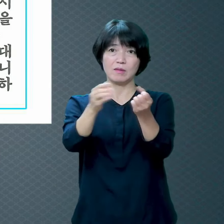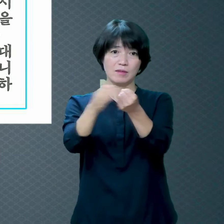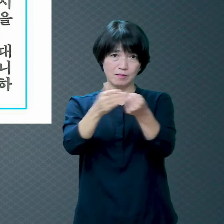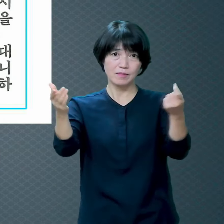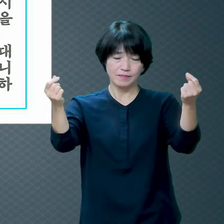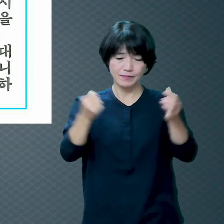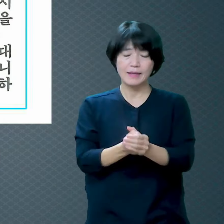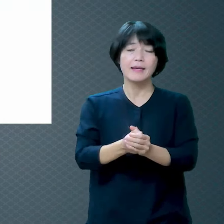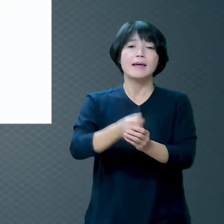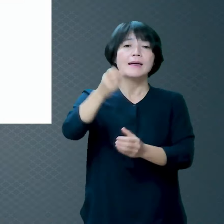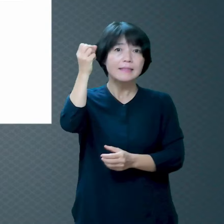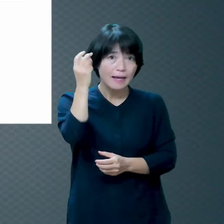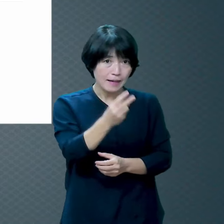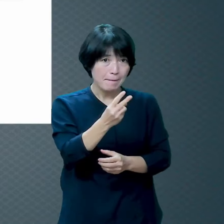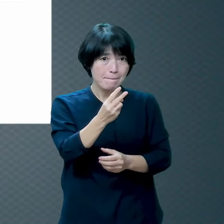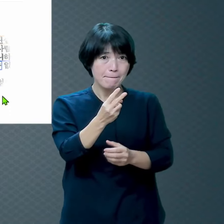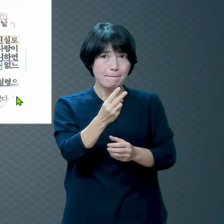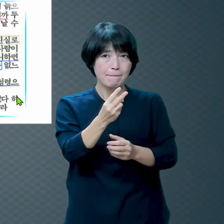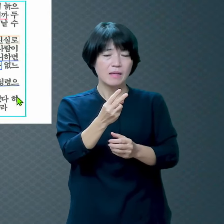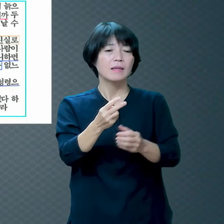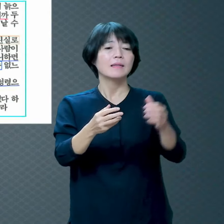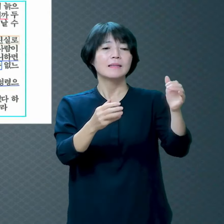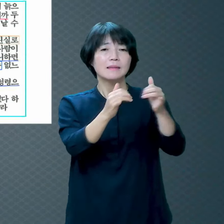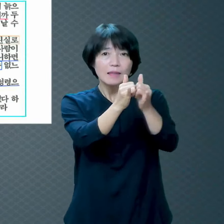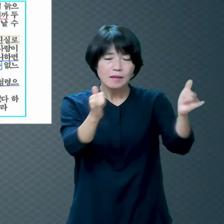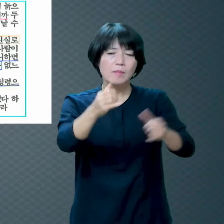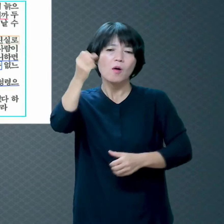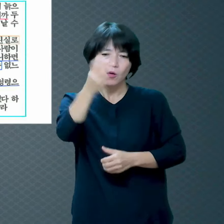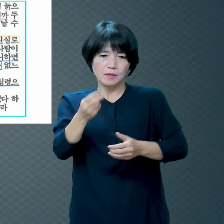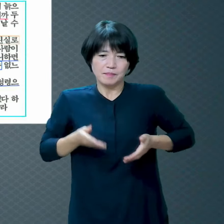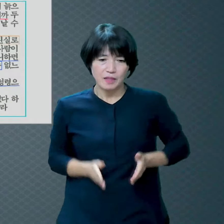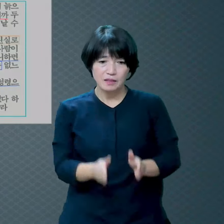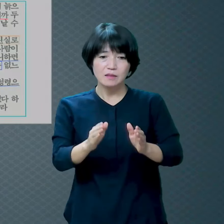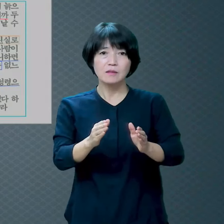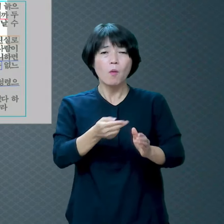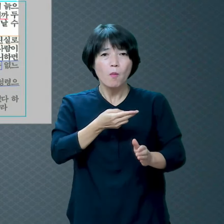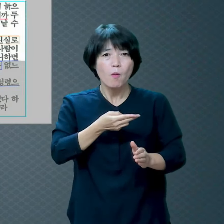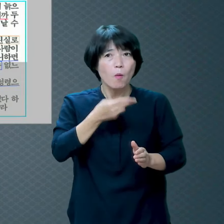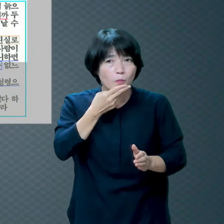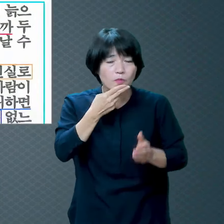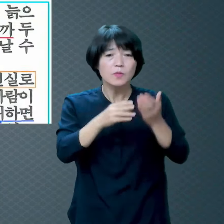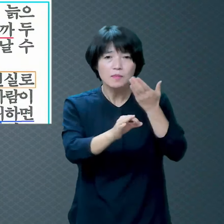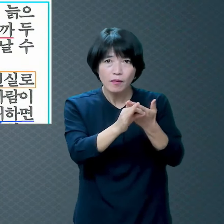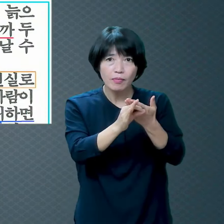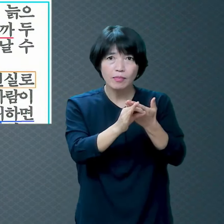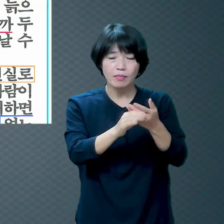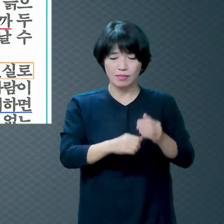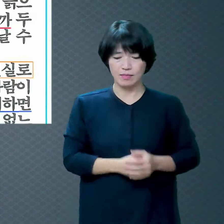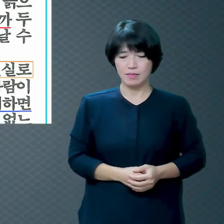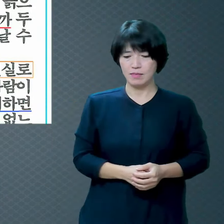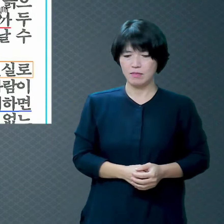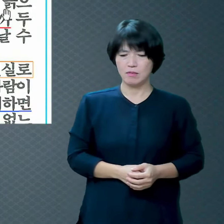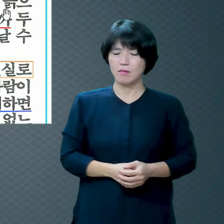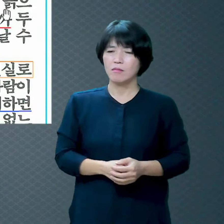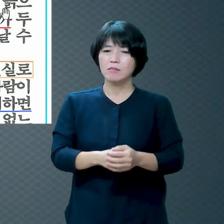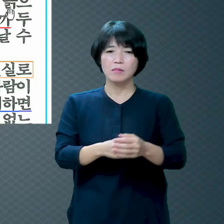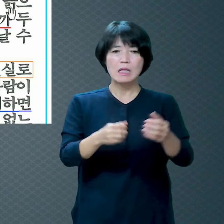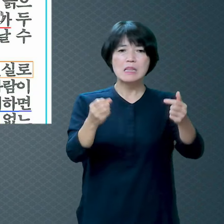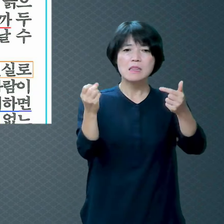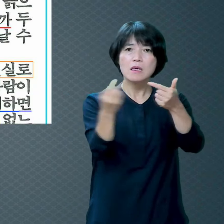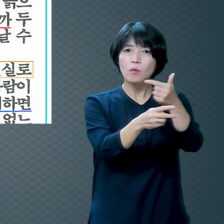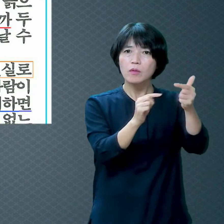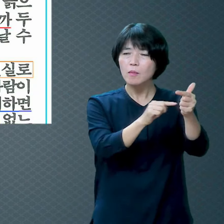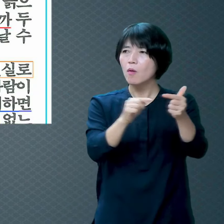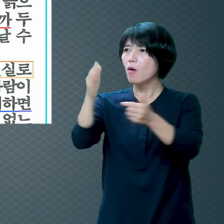이 말을 니고데모가 못 알아들었어요 그러니까 사람이